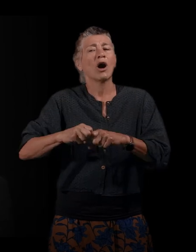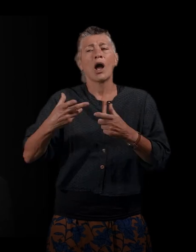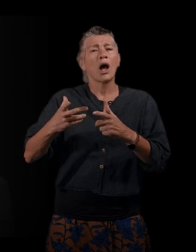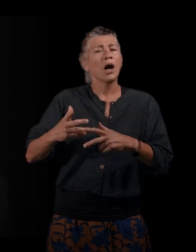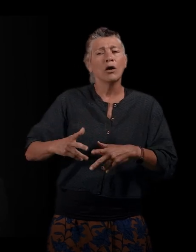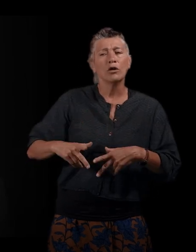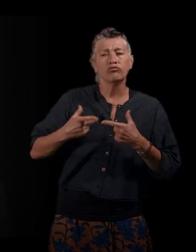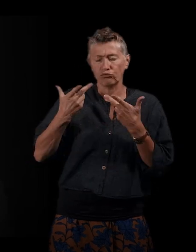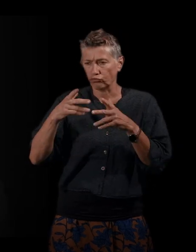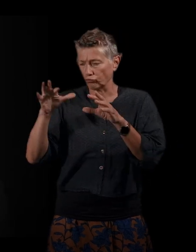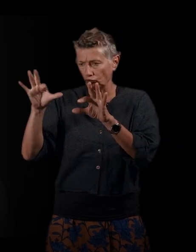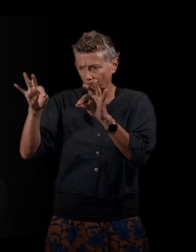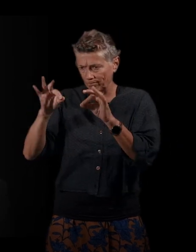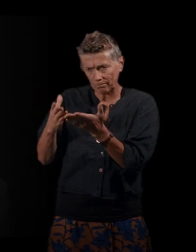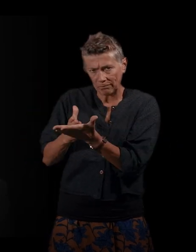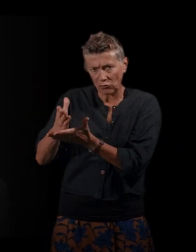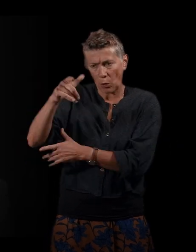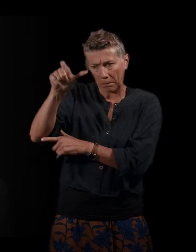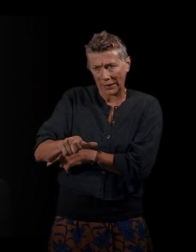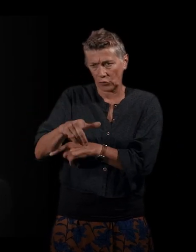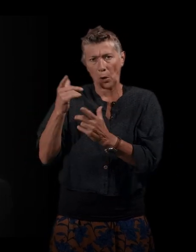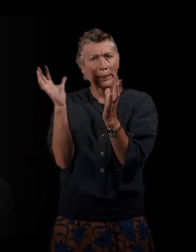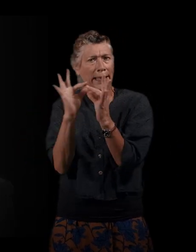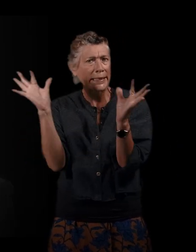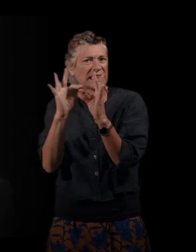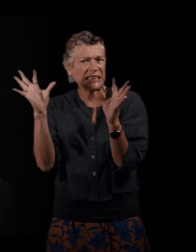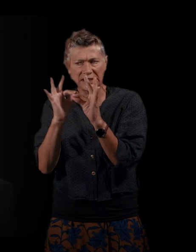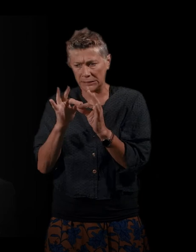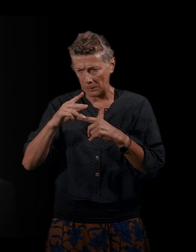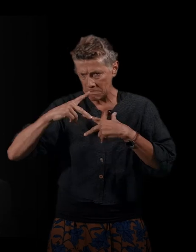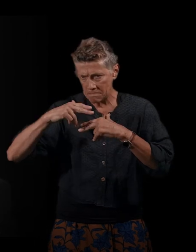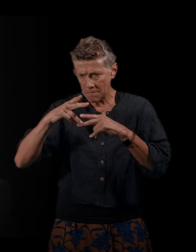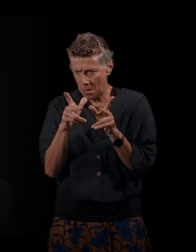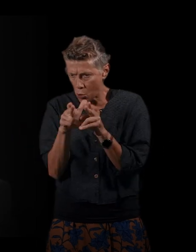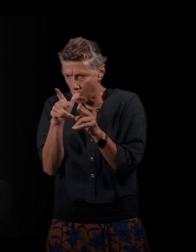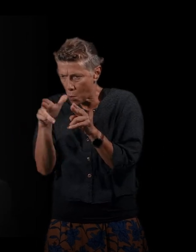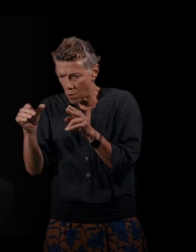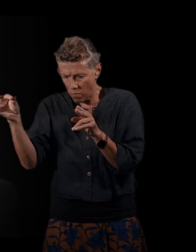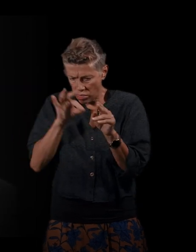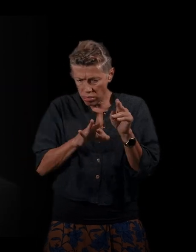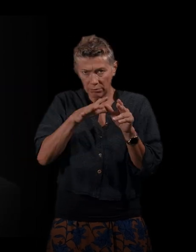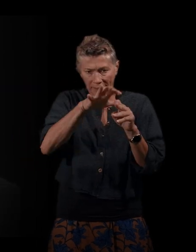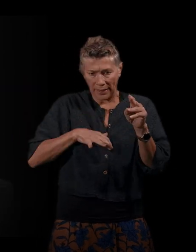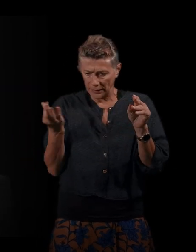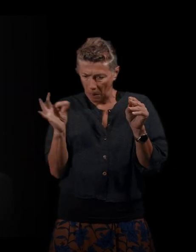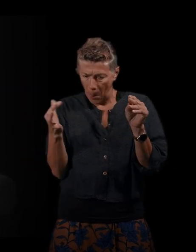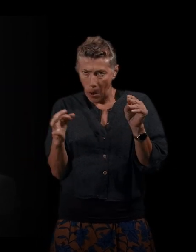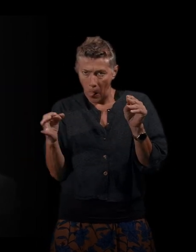Je prends des trajectoires, des récits de femmes et je mets des petits morceaux pour illustrer ce dont je parle, des petits morceaux d